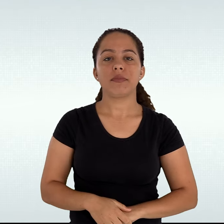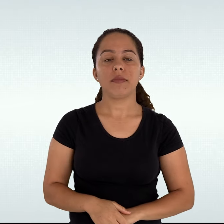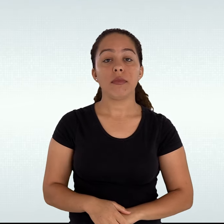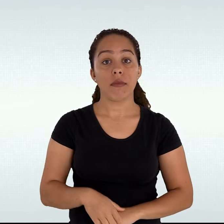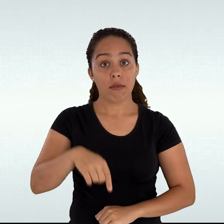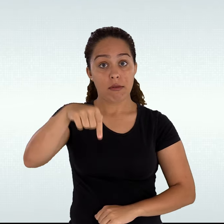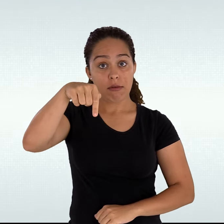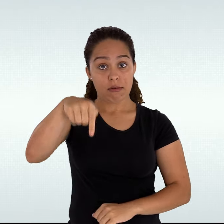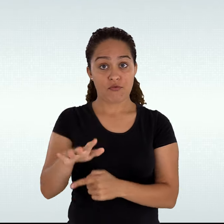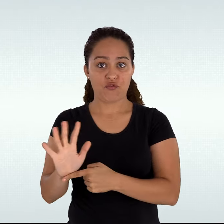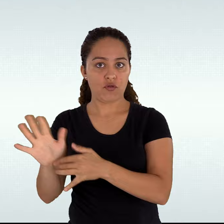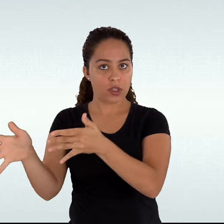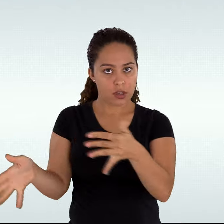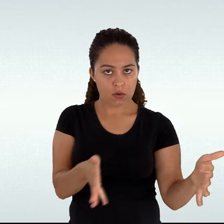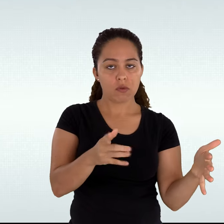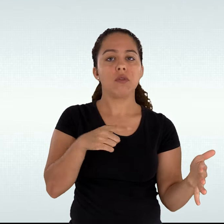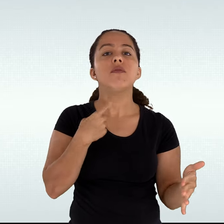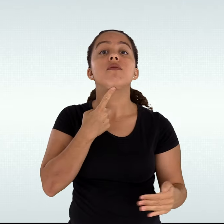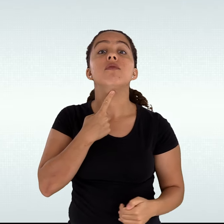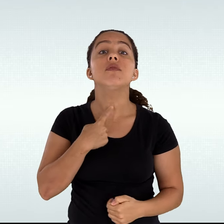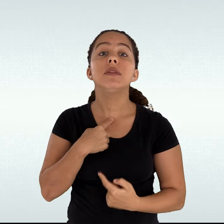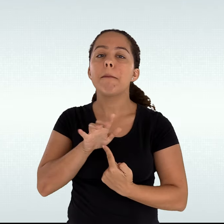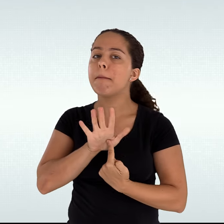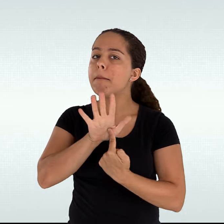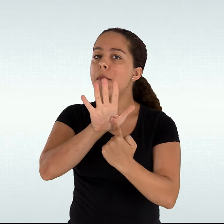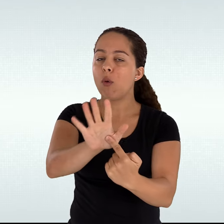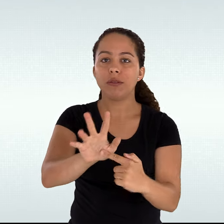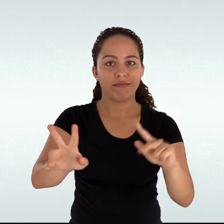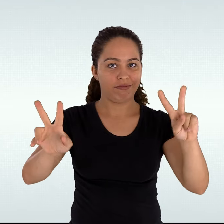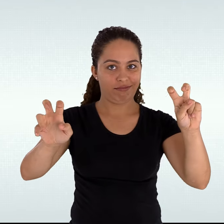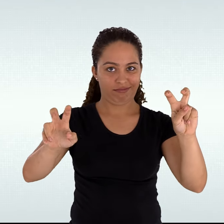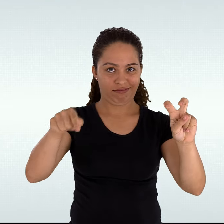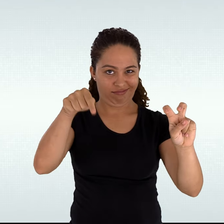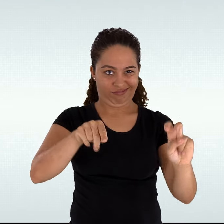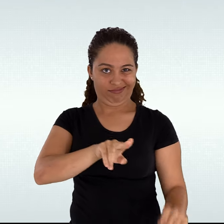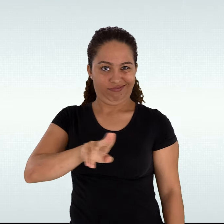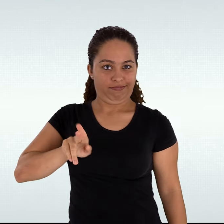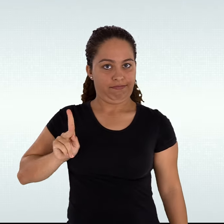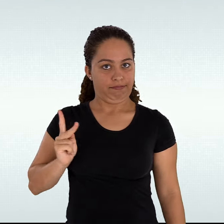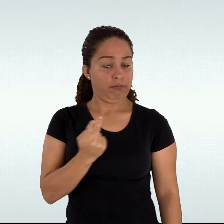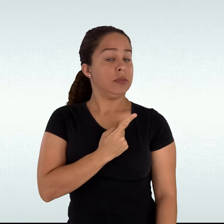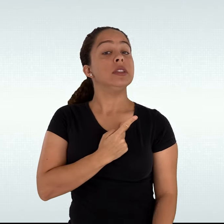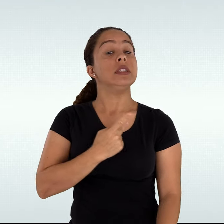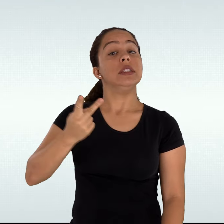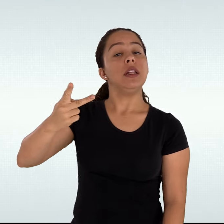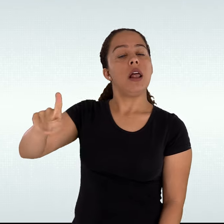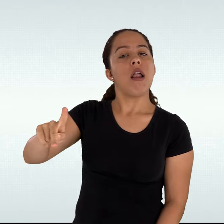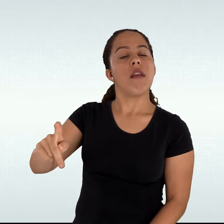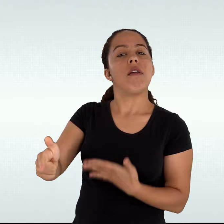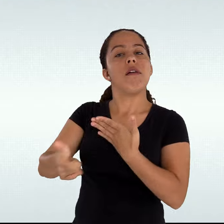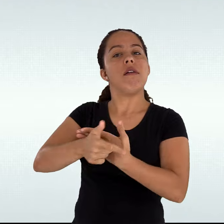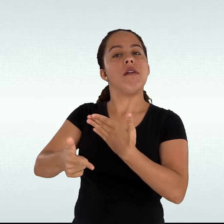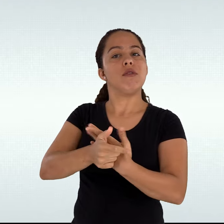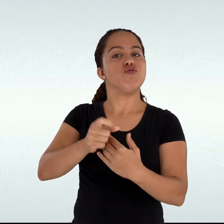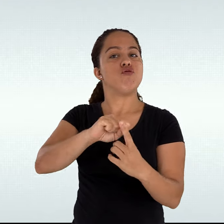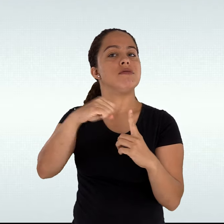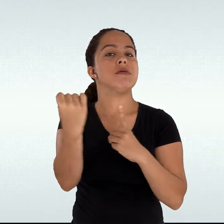conceitualmente o termo e discutir sua função social, e a partir disto, traçar